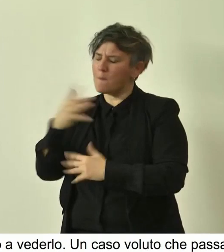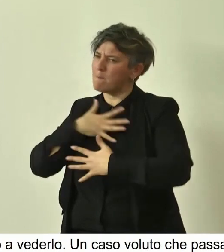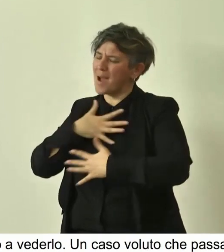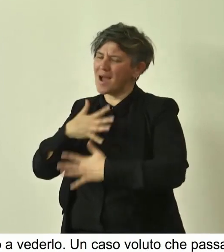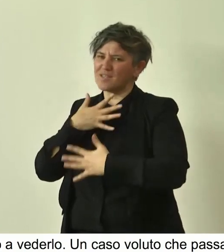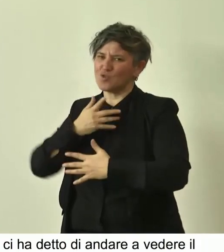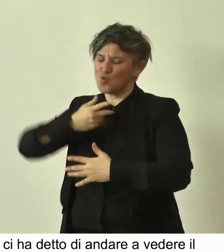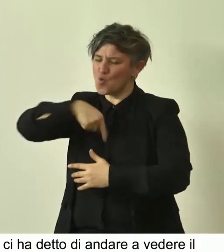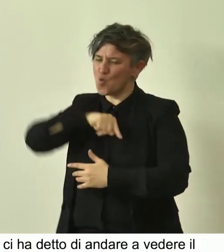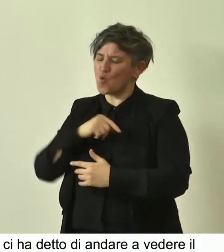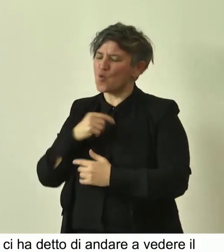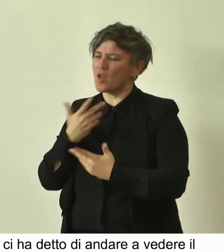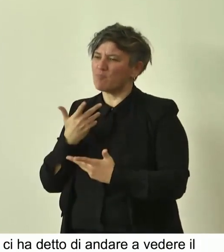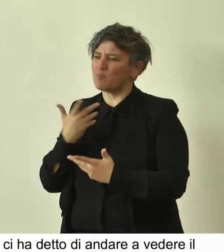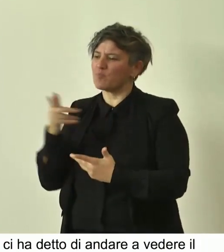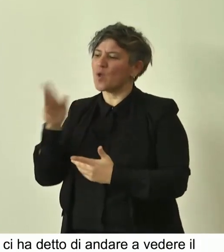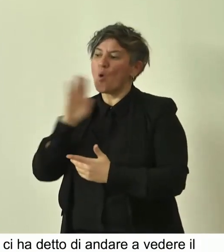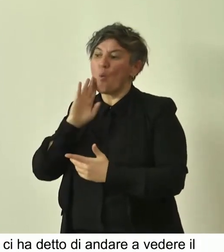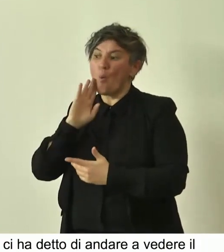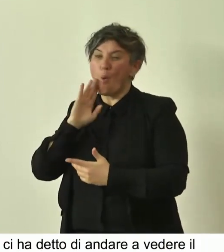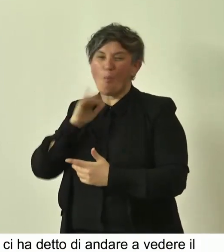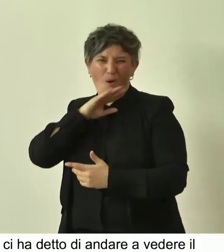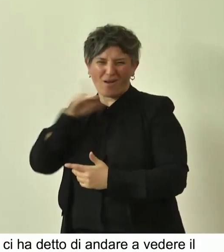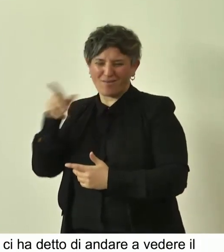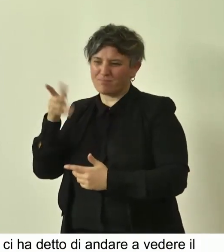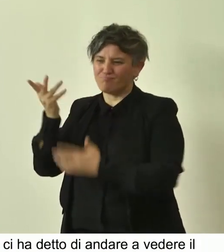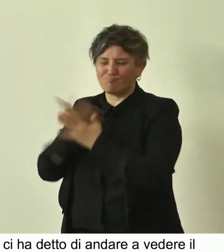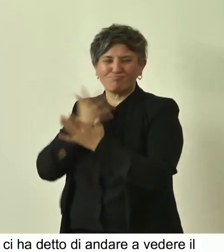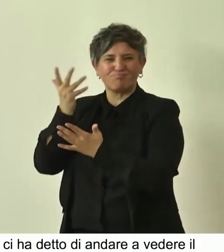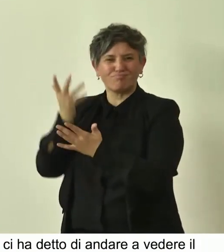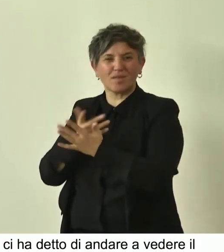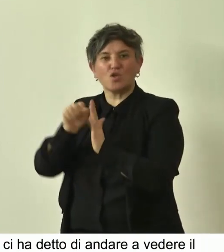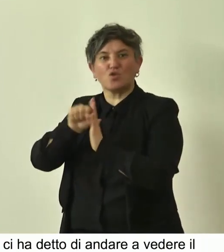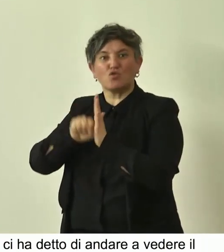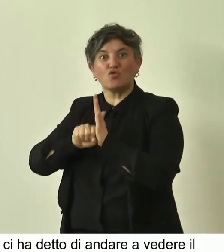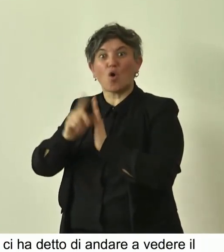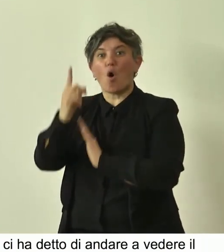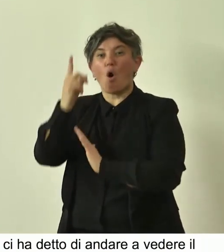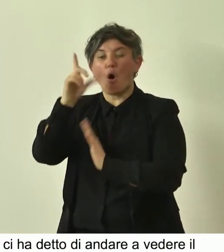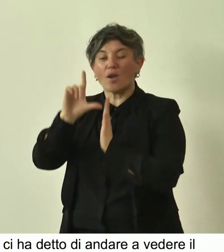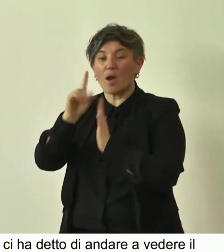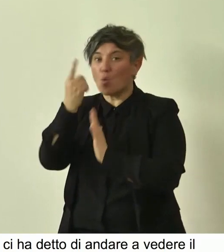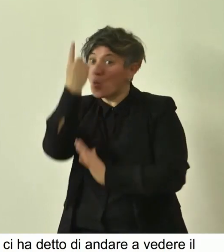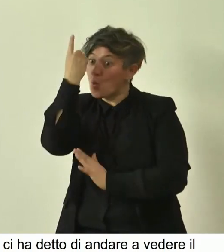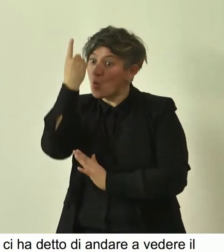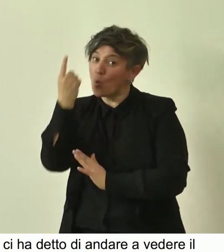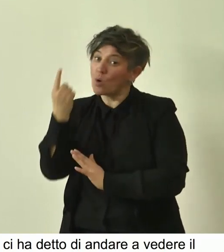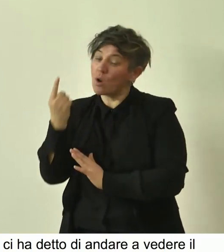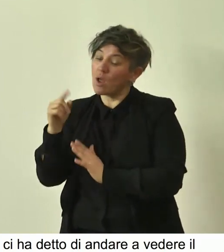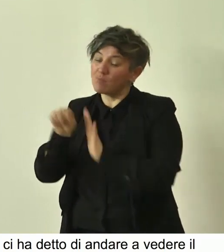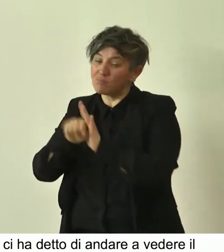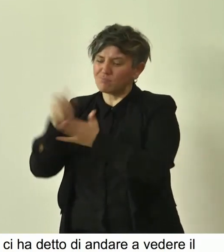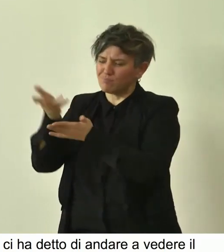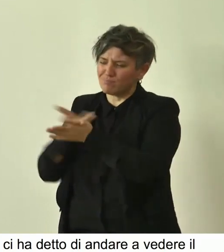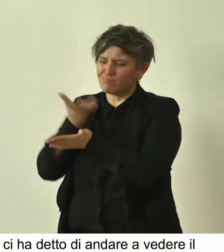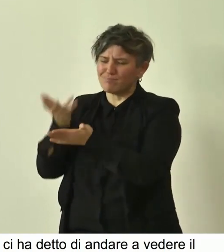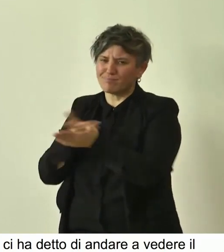appassionati e ci ha raccontato la storia, una storia collegata a questo albero. Ci ha detto che